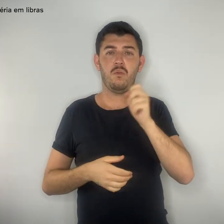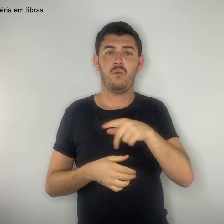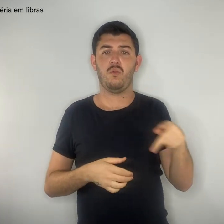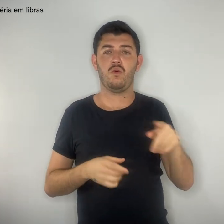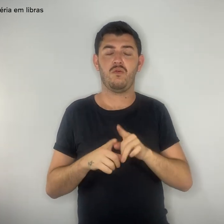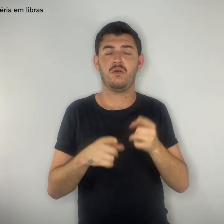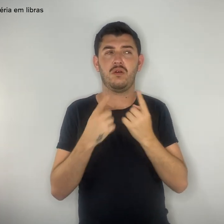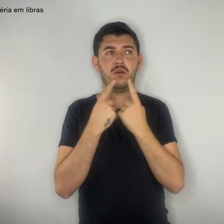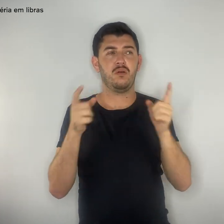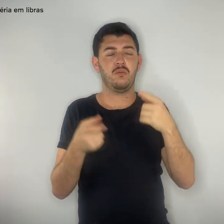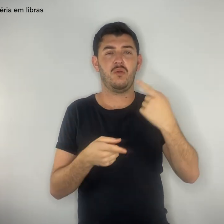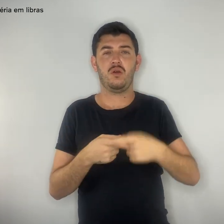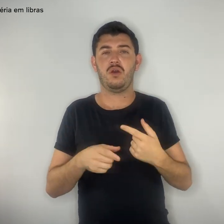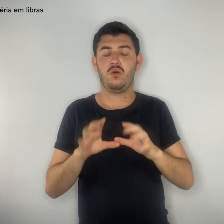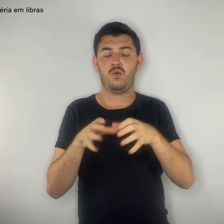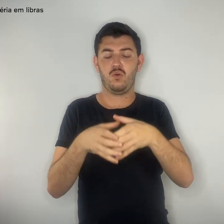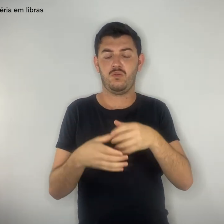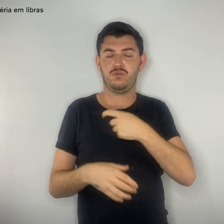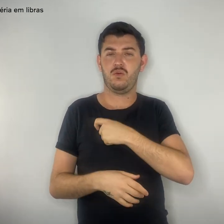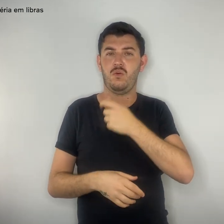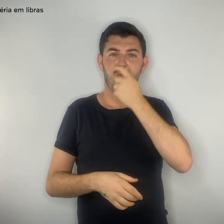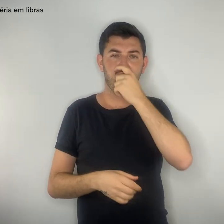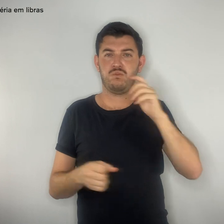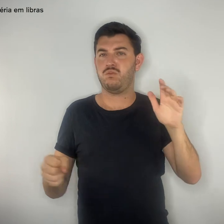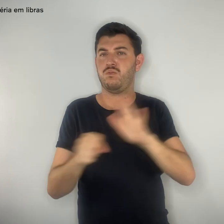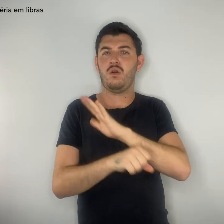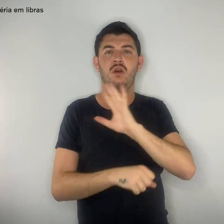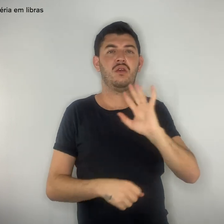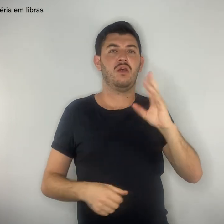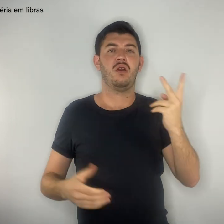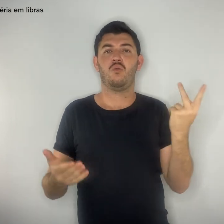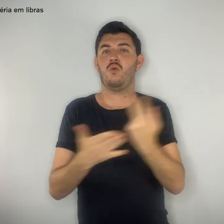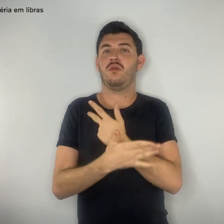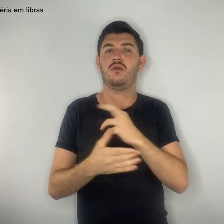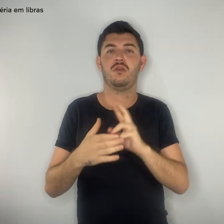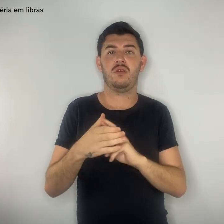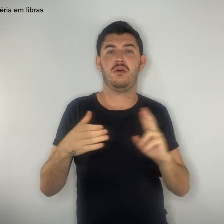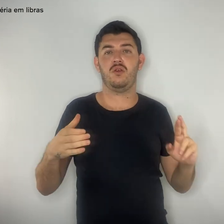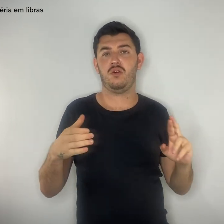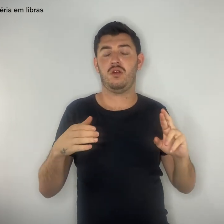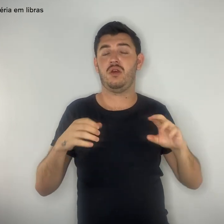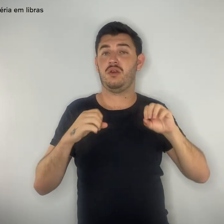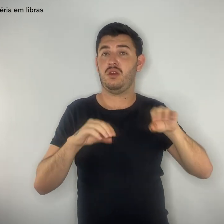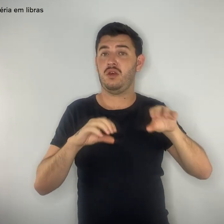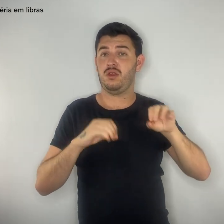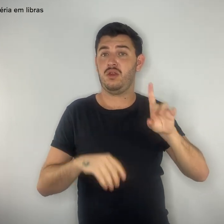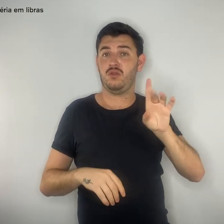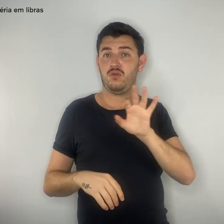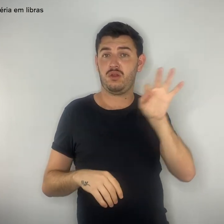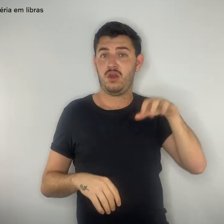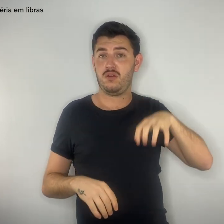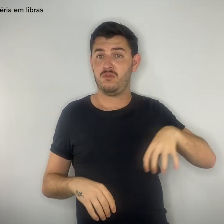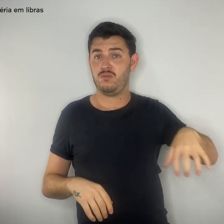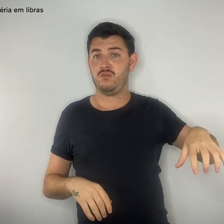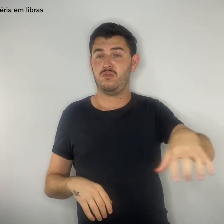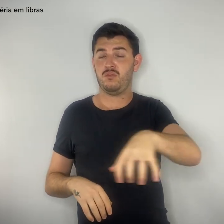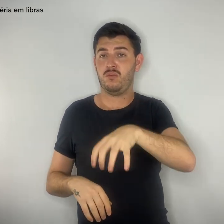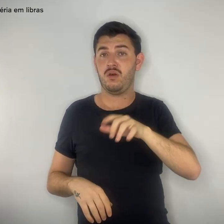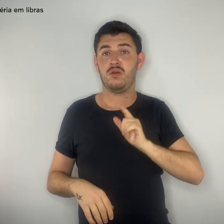turmas se estende por todas as regionais de ensino. Mas há casos ainda mais